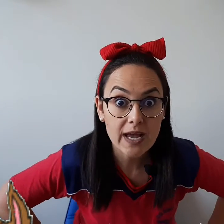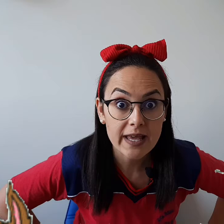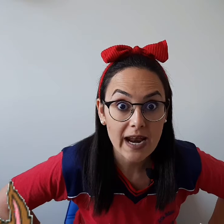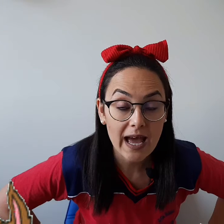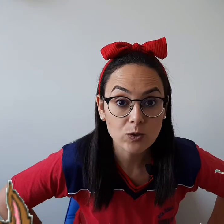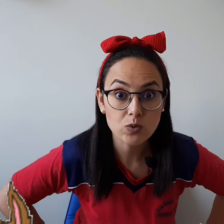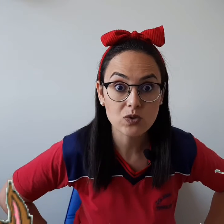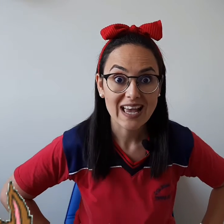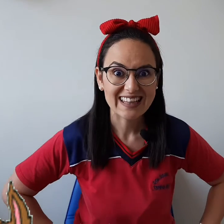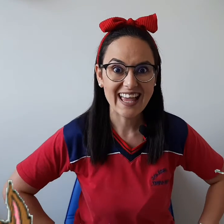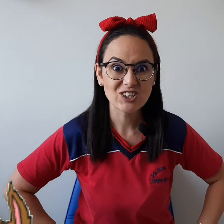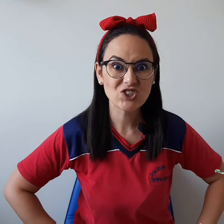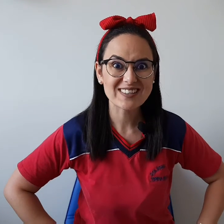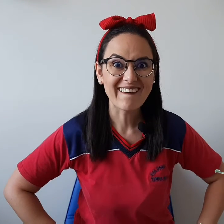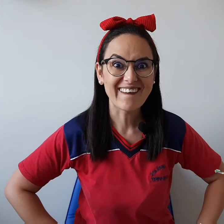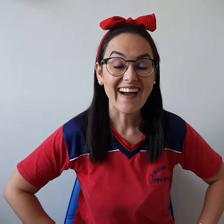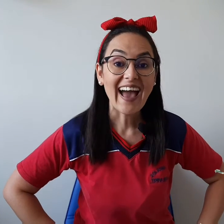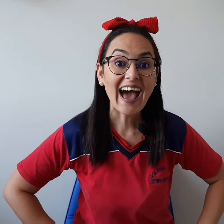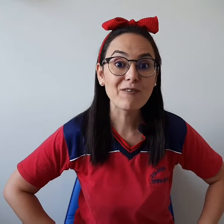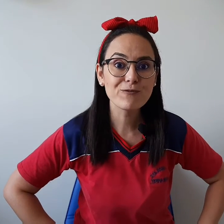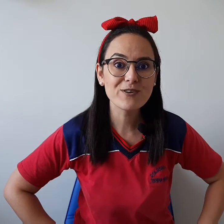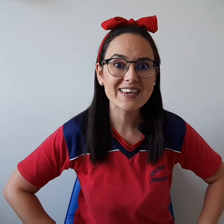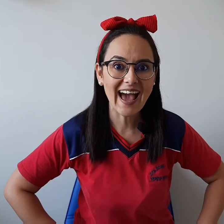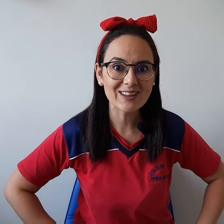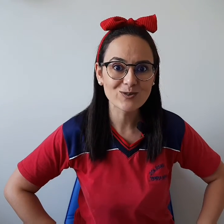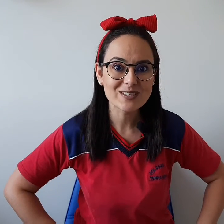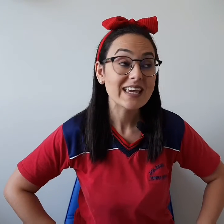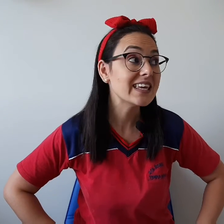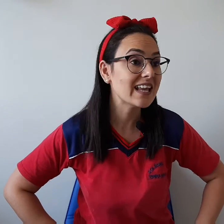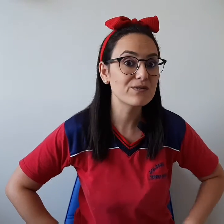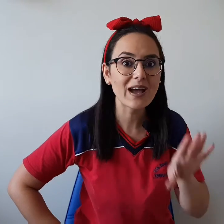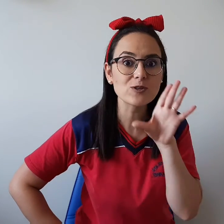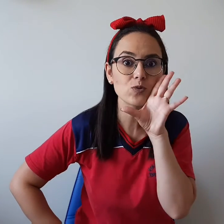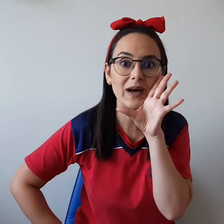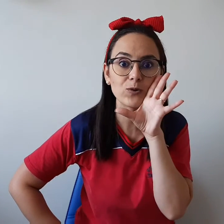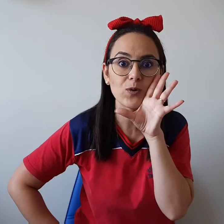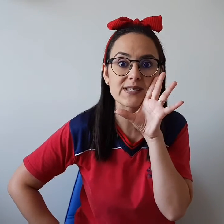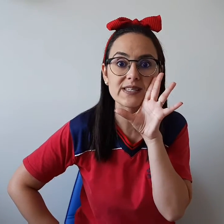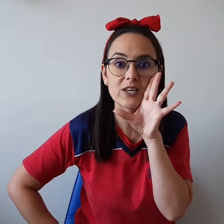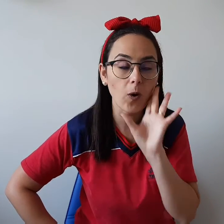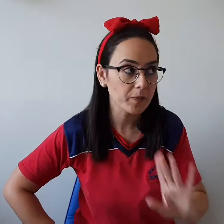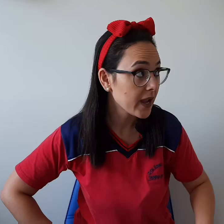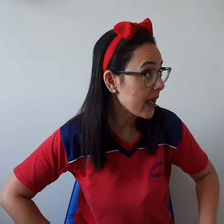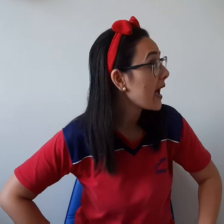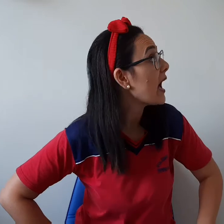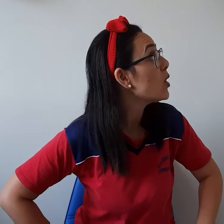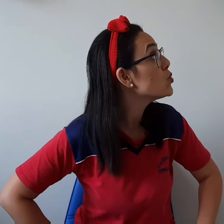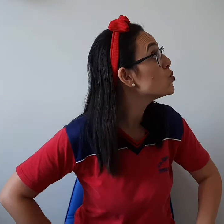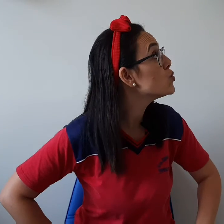arregalados, dentes afiados, e ele faz um barulho assim, ó, Aú,